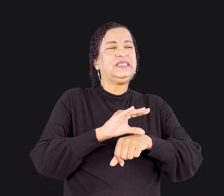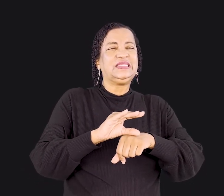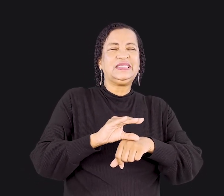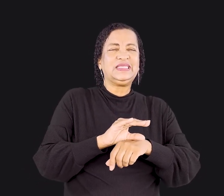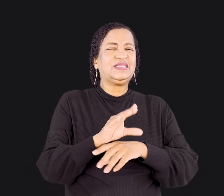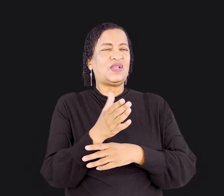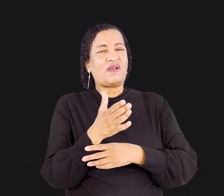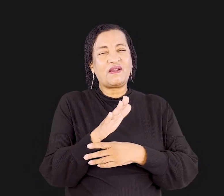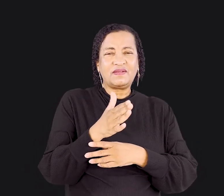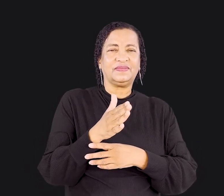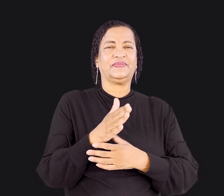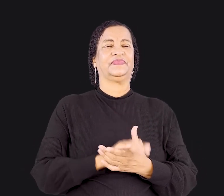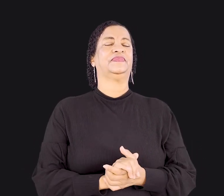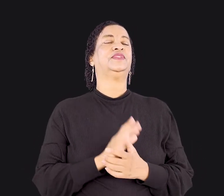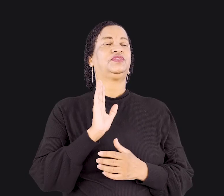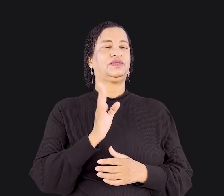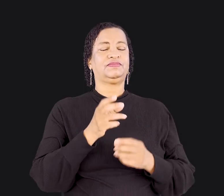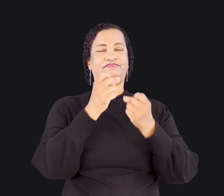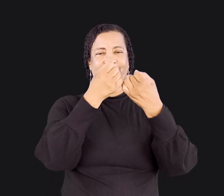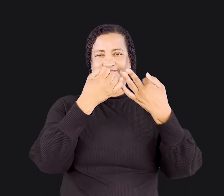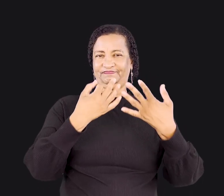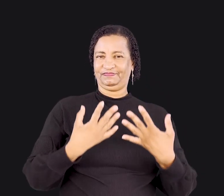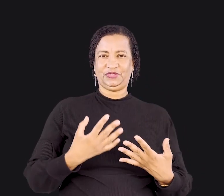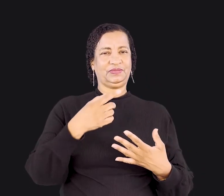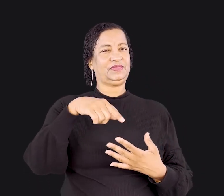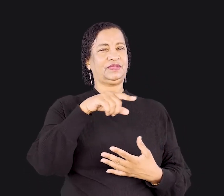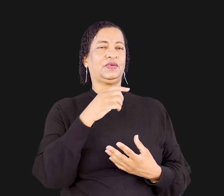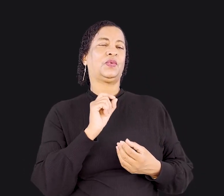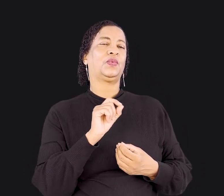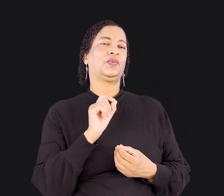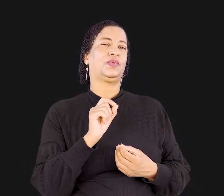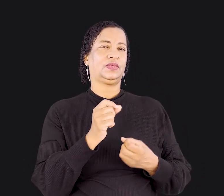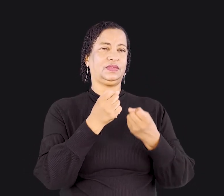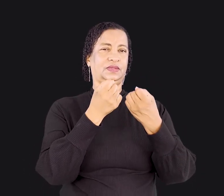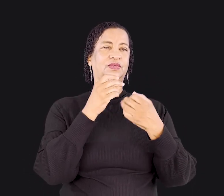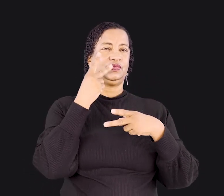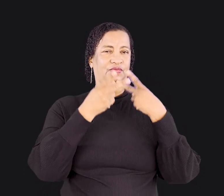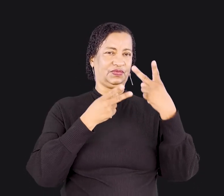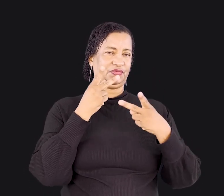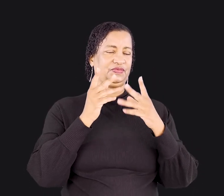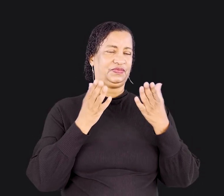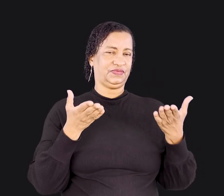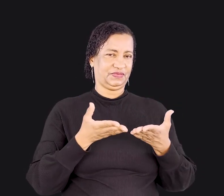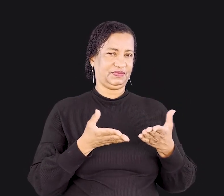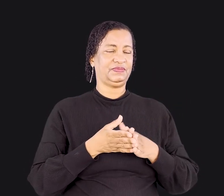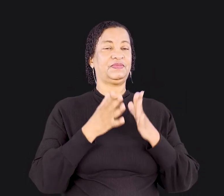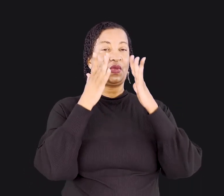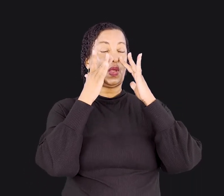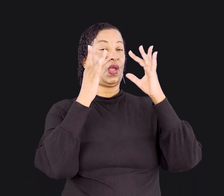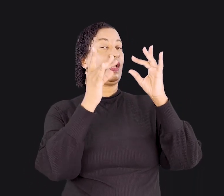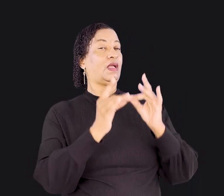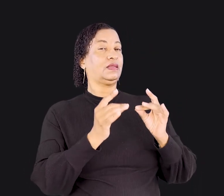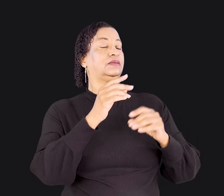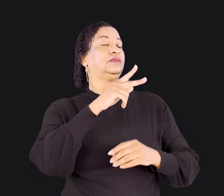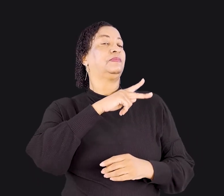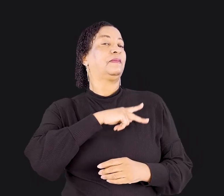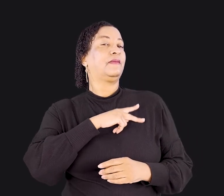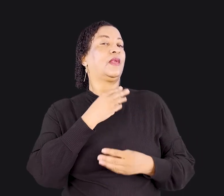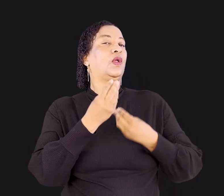mas acinzentadas. Já já você vai saber do que é que eu estou falando. Preste atenção em como Paulo introduz